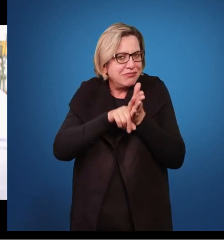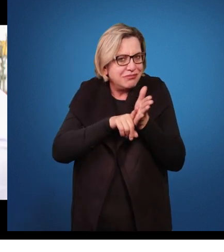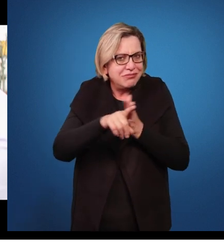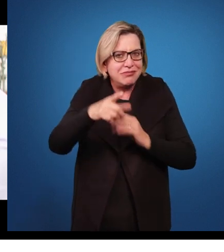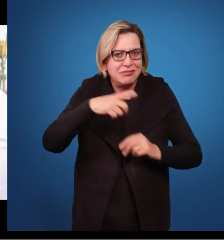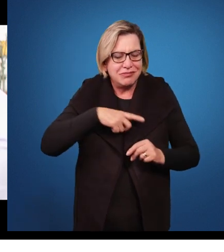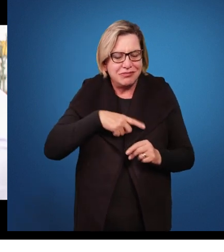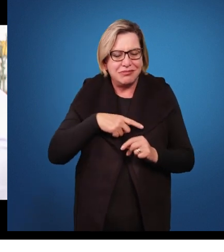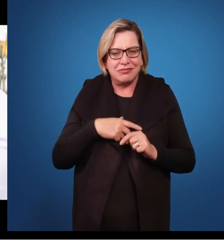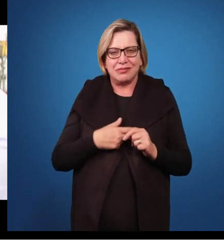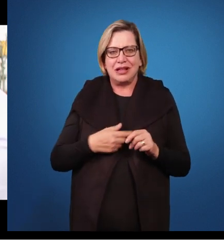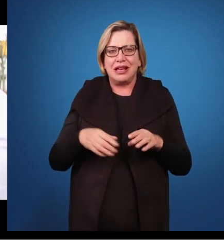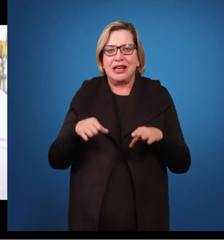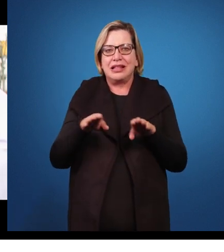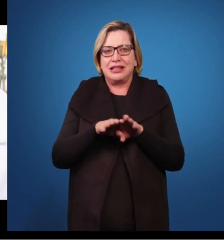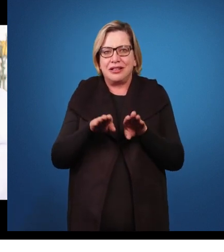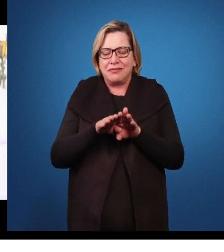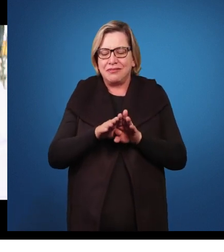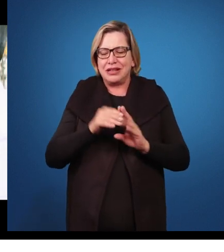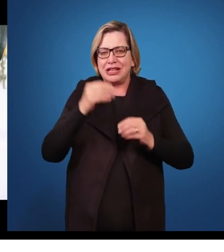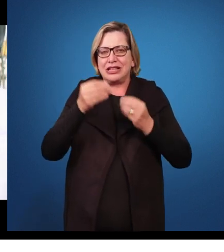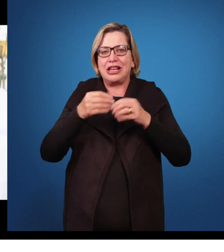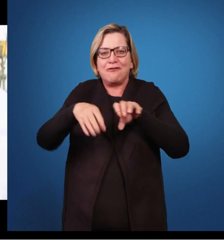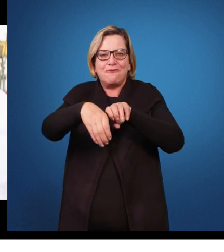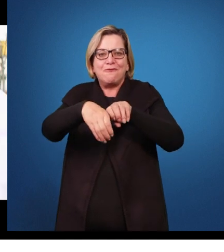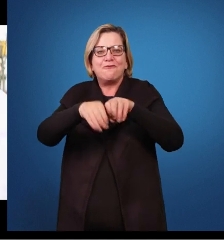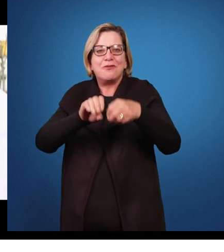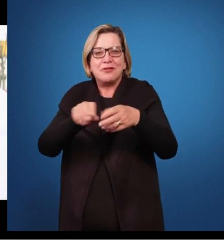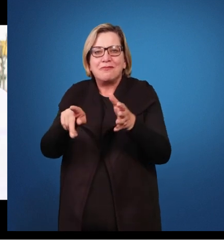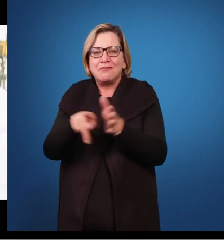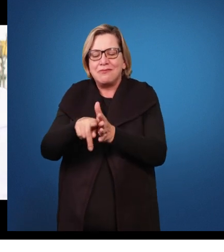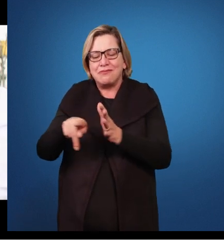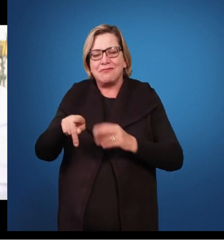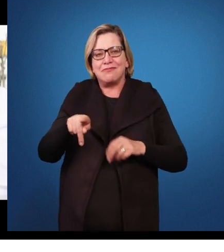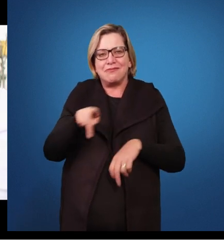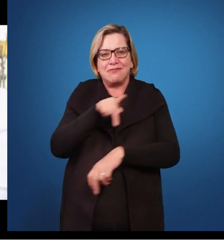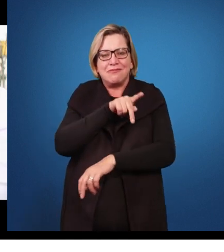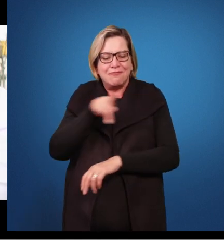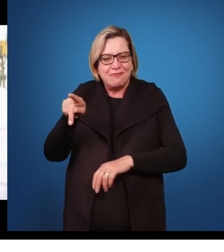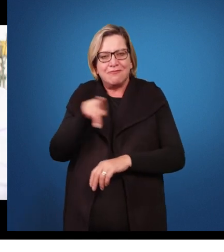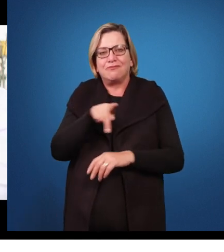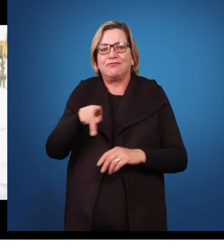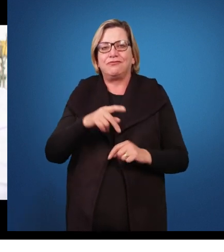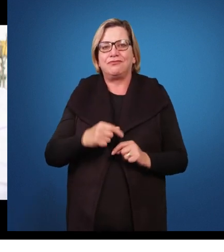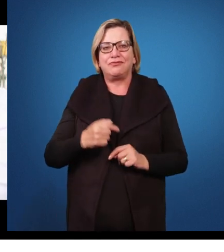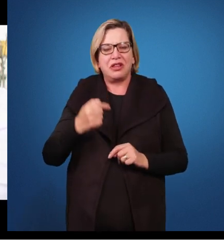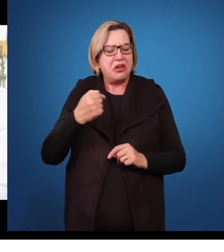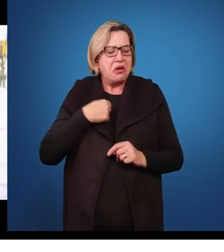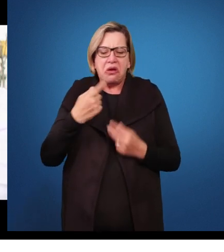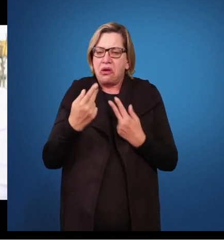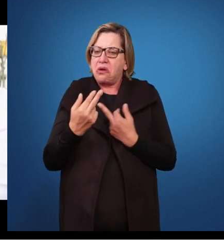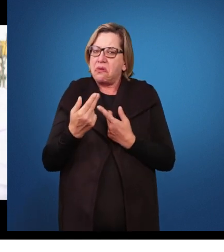questão da formação continuada dos professores. Nós, assim como eu também, nós viemos de uma